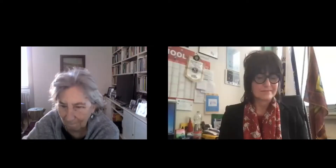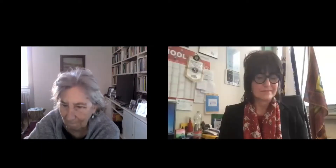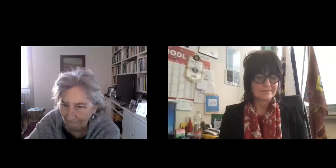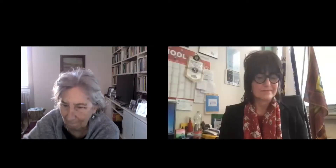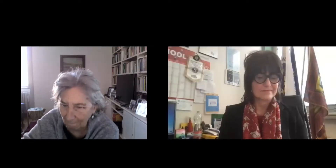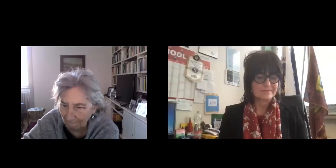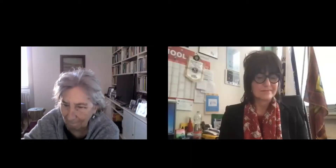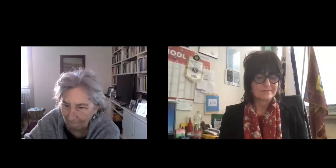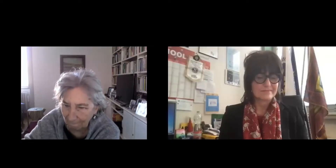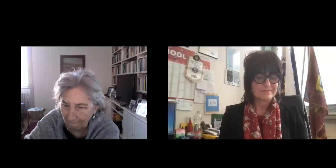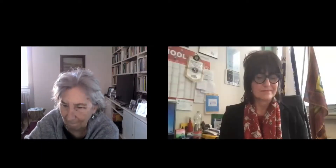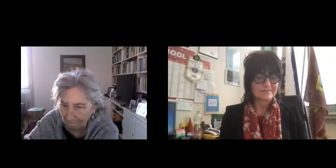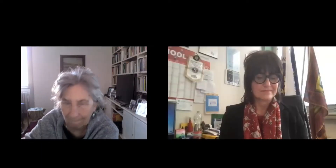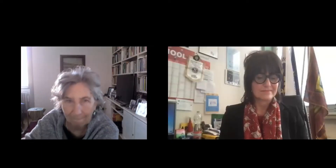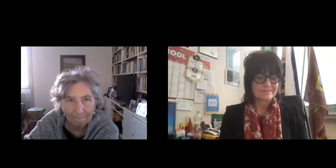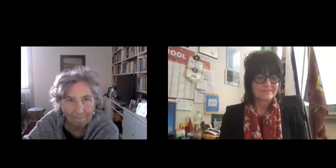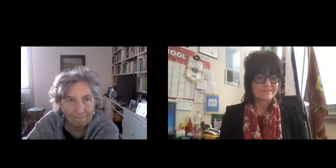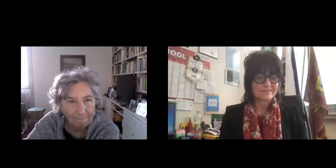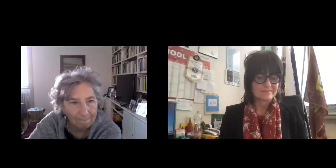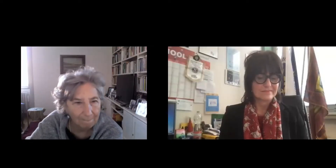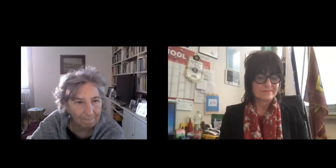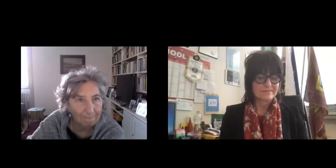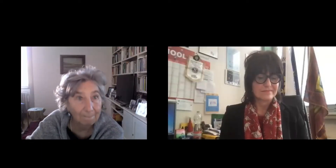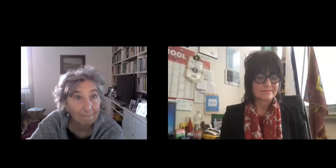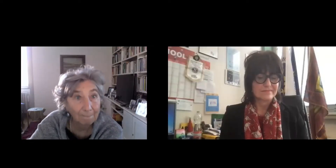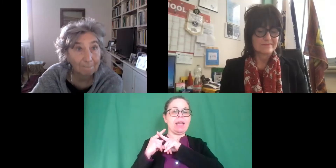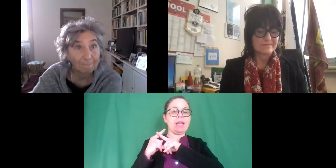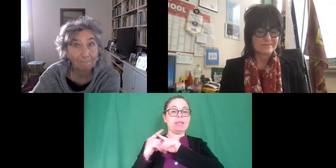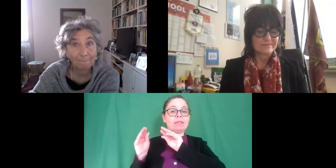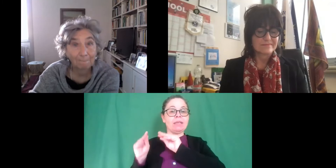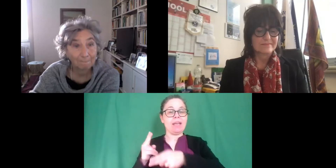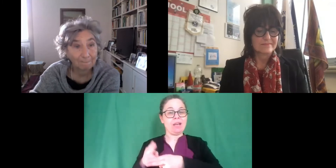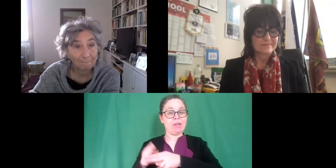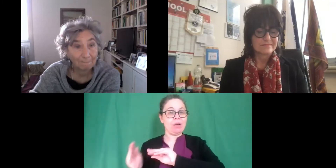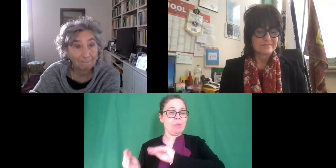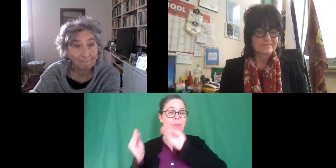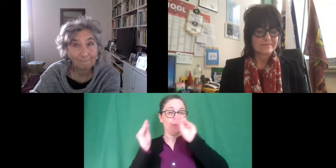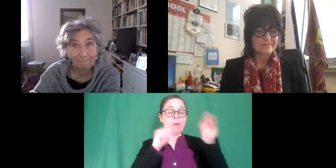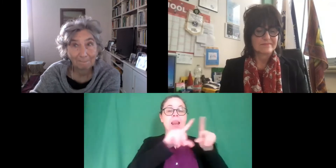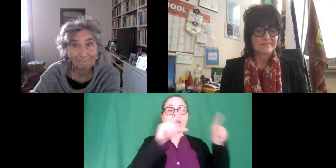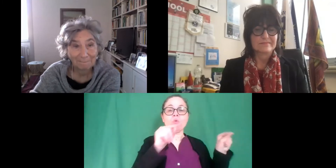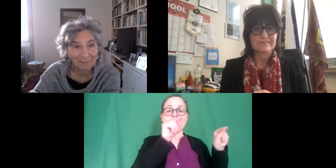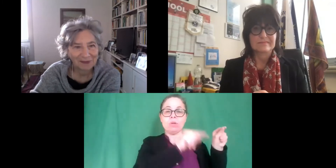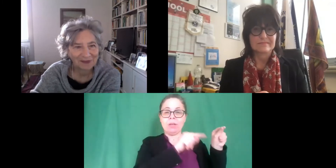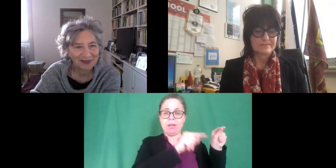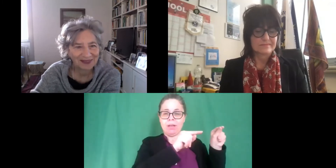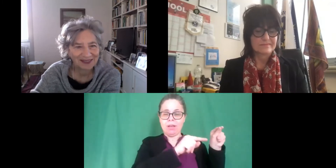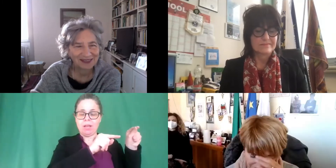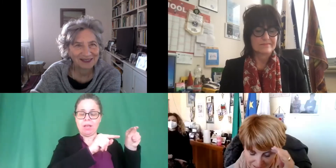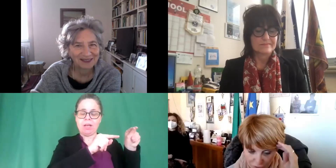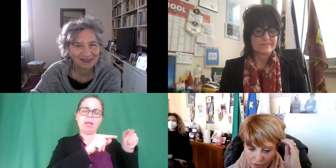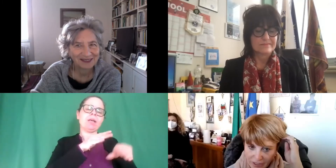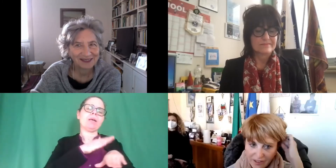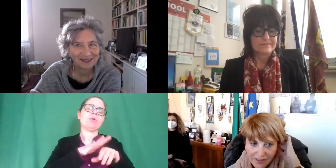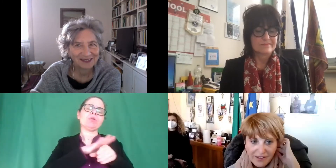docente che per esigenze familiari si è trasferita in Liguria lasciando un pezzo di cuore nella nostra scuola e appunto anche